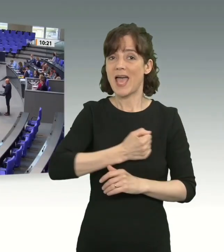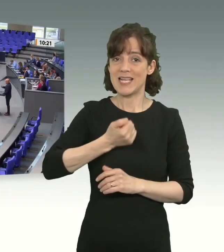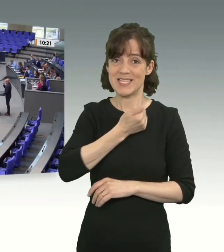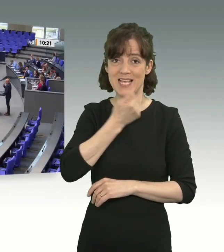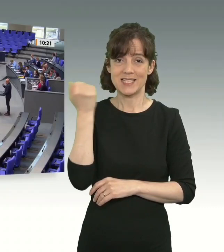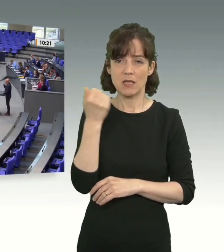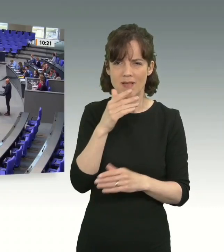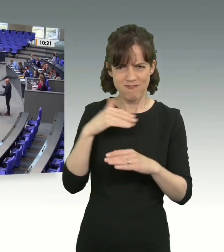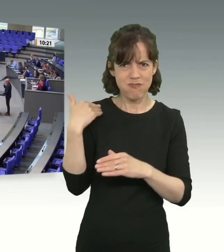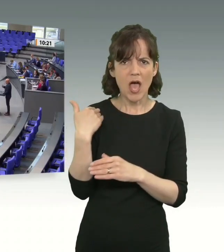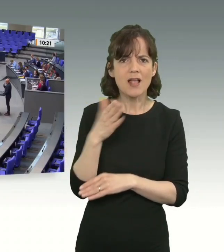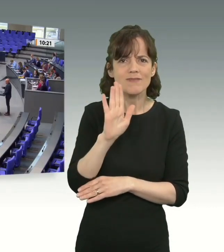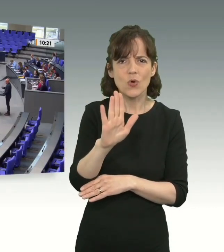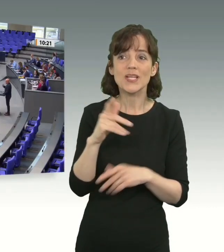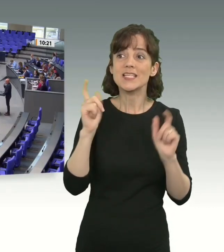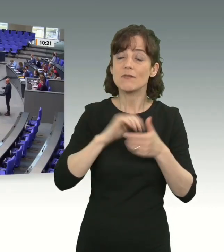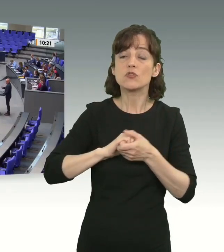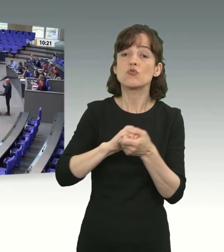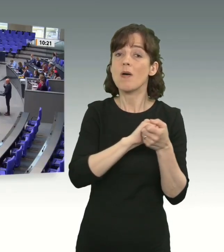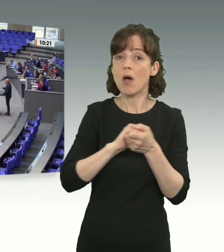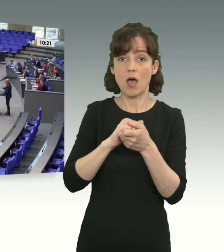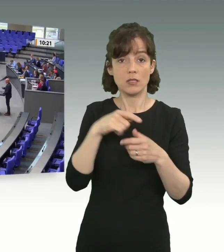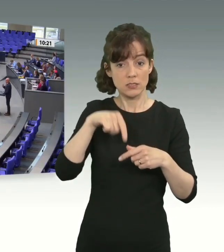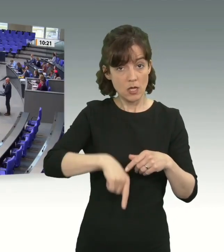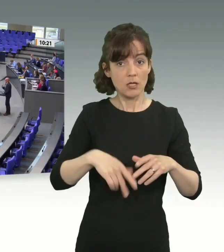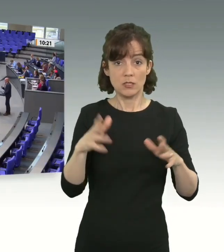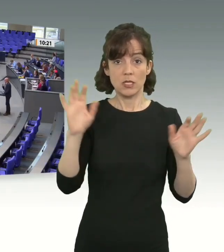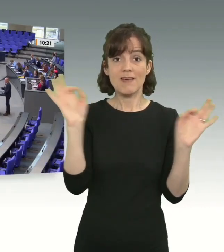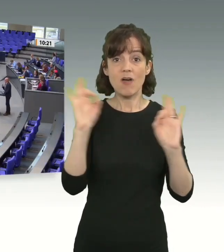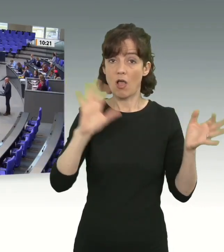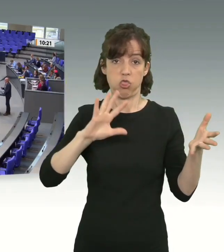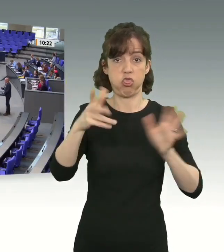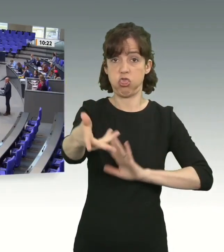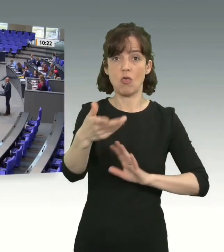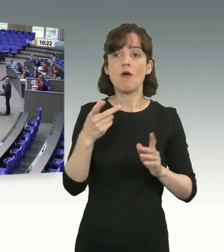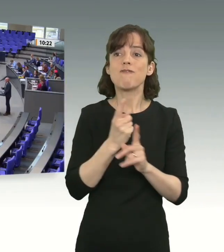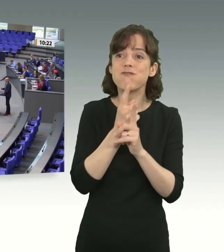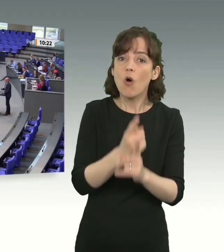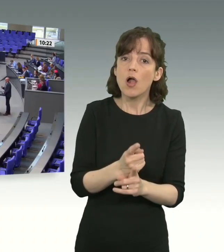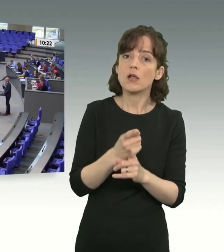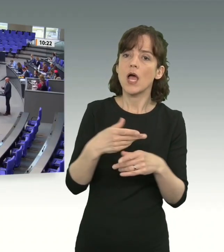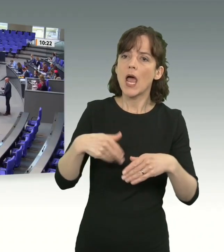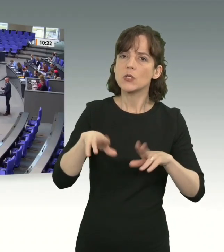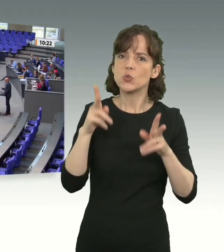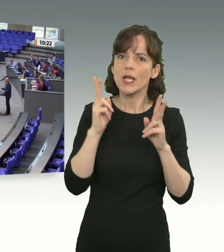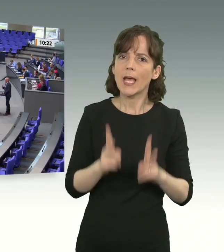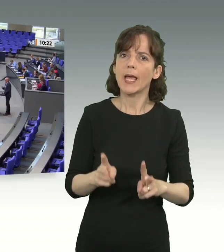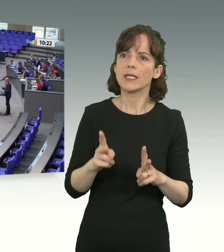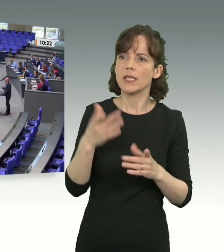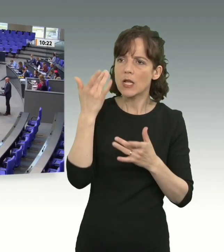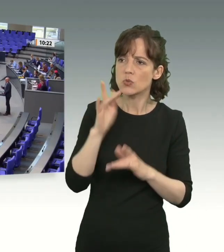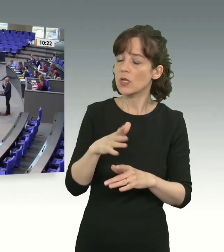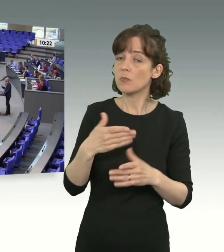Verantwortung, dass der gesellschaftliche Zusammenhalt in Deutschland gefährdet ist und damit auch die Bereitschaft, das Asylrecht anzuerkennen.